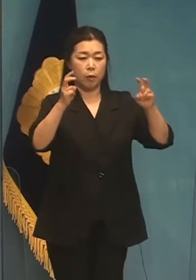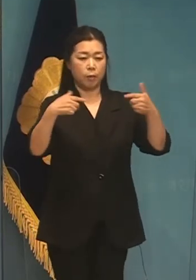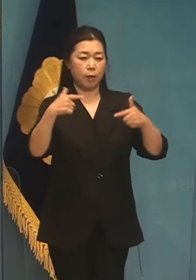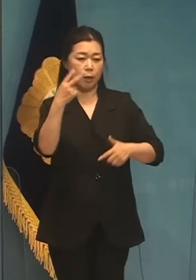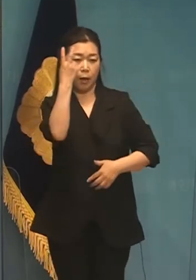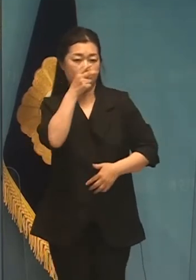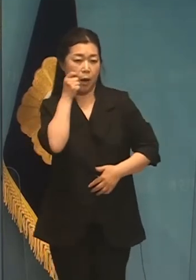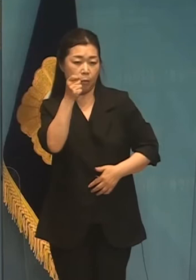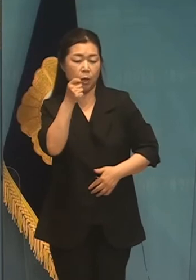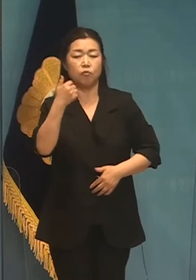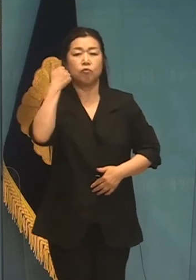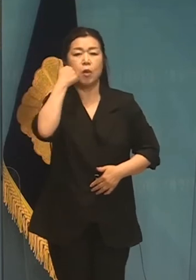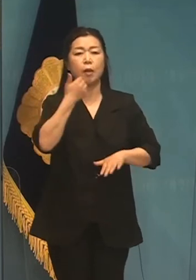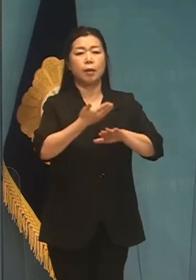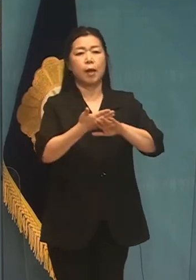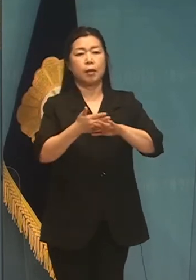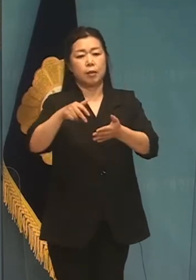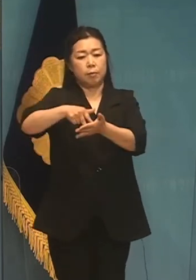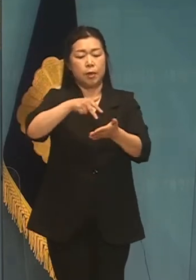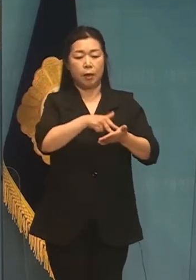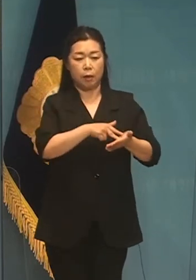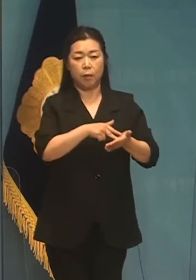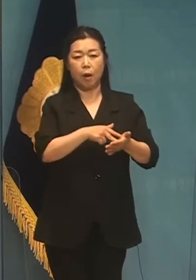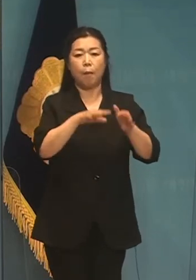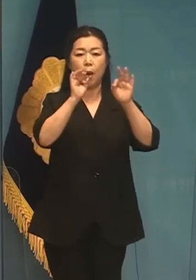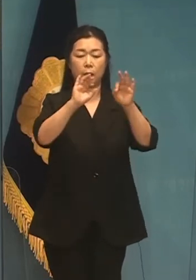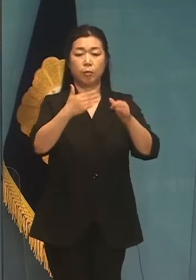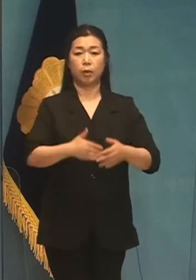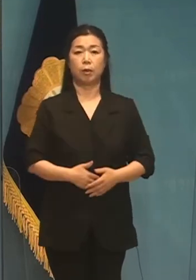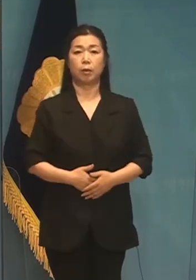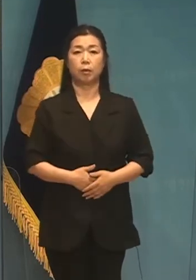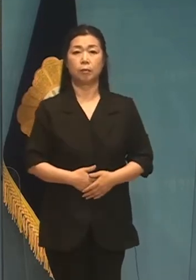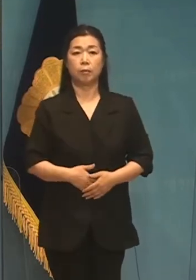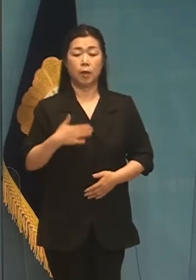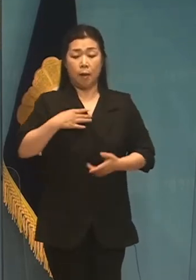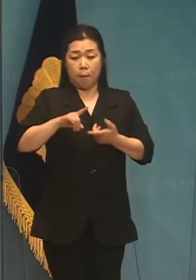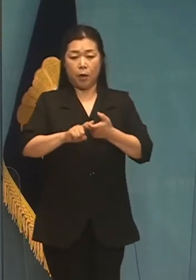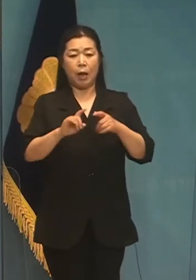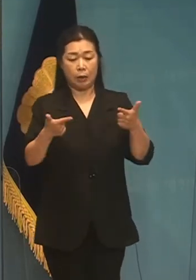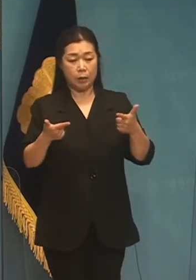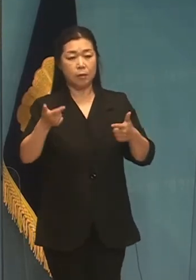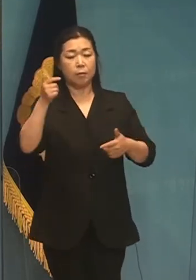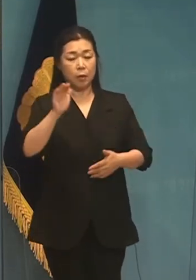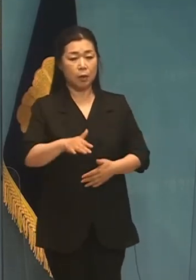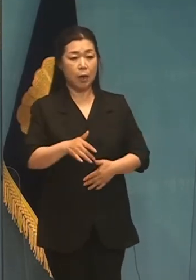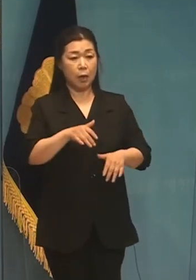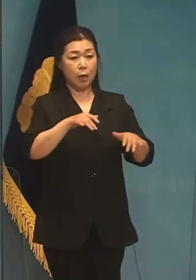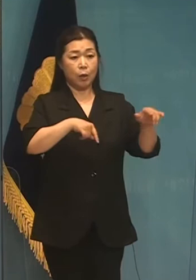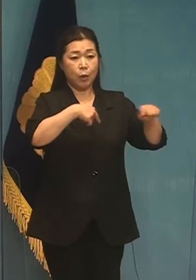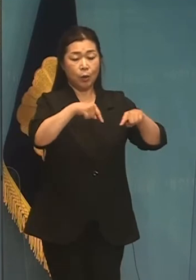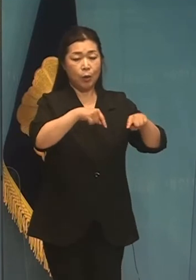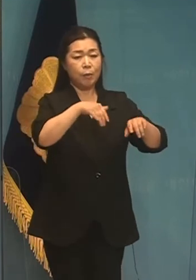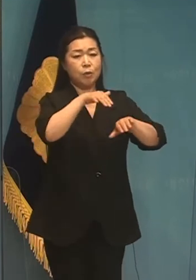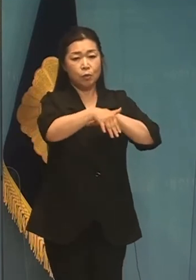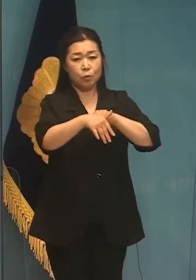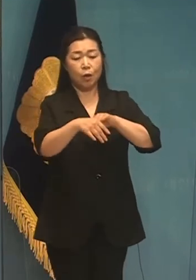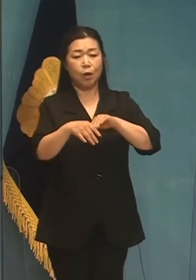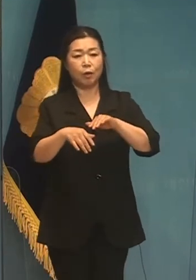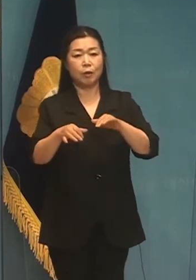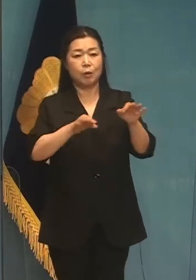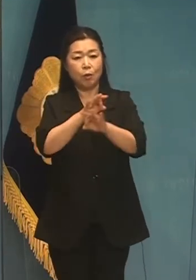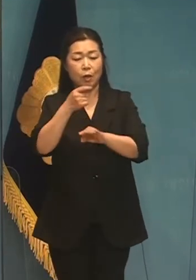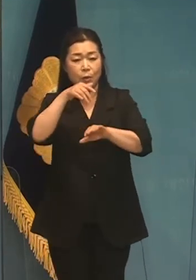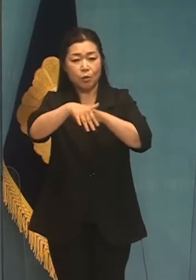상임감사는 다른 목소리를 낼 수 있는 사람이어야 경제 민주화의 핵심이 기업 이사회의 다양성을